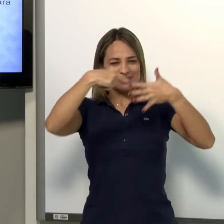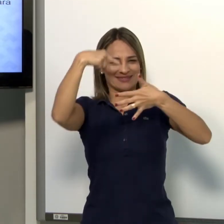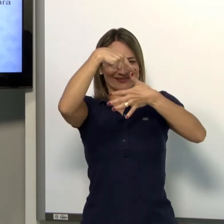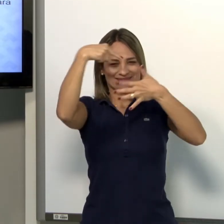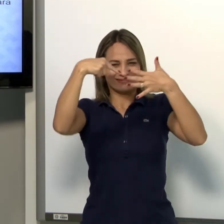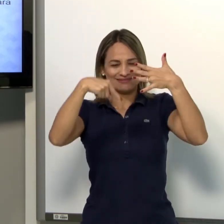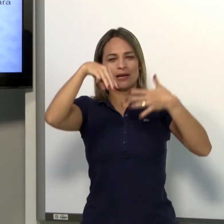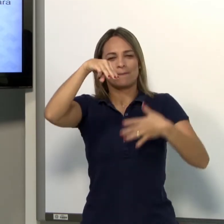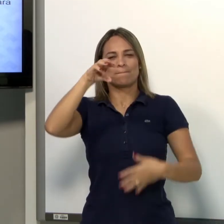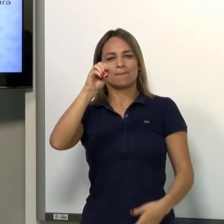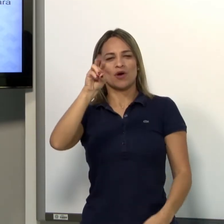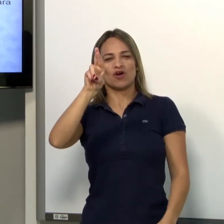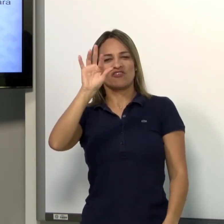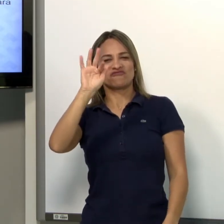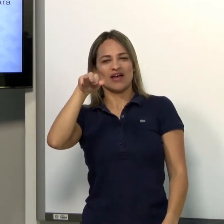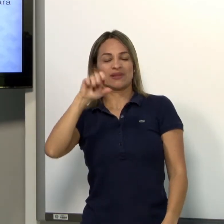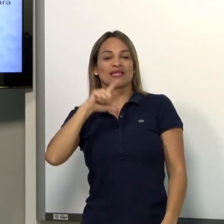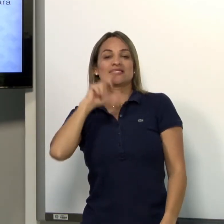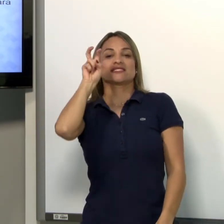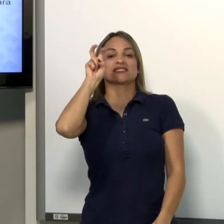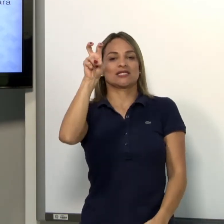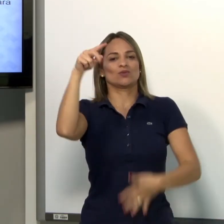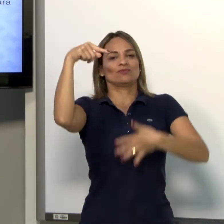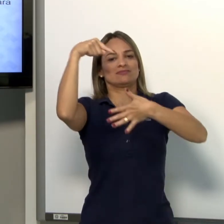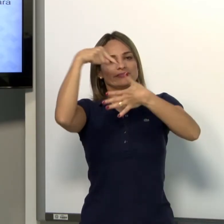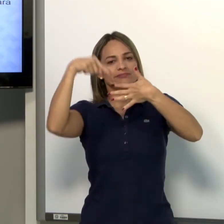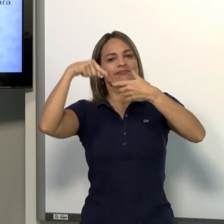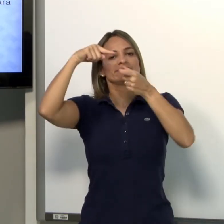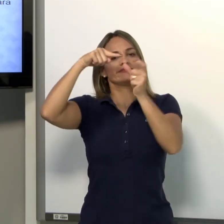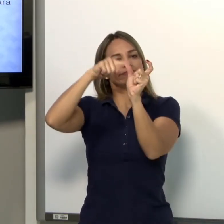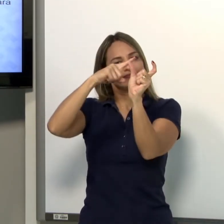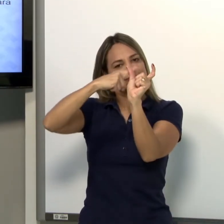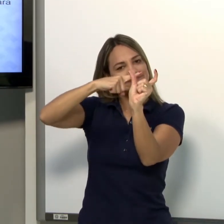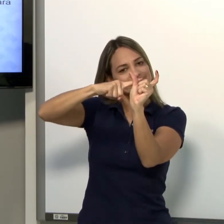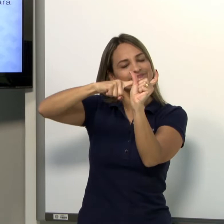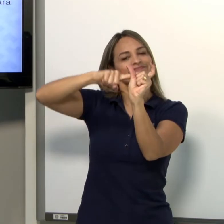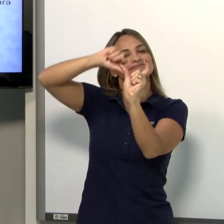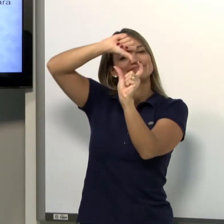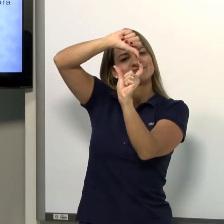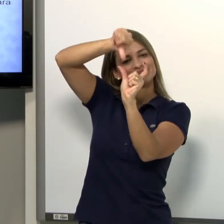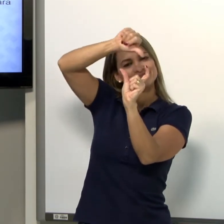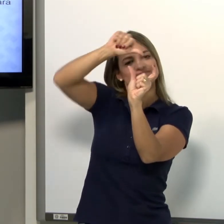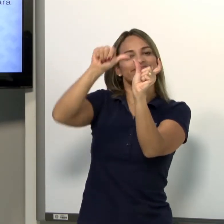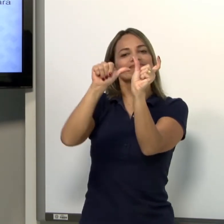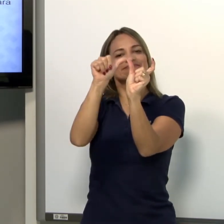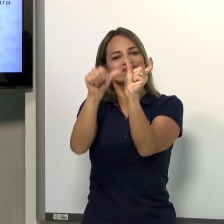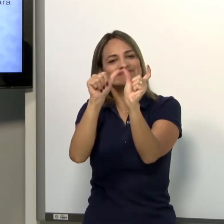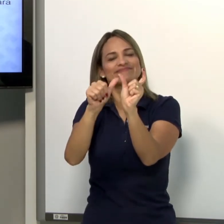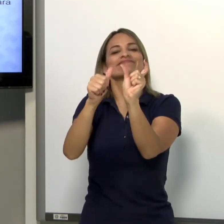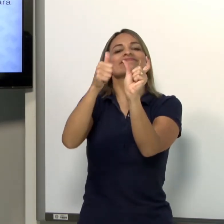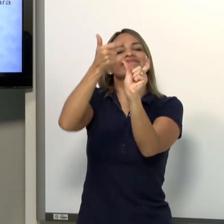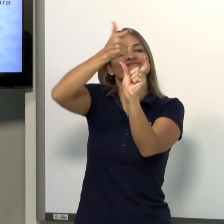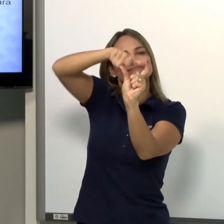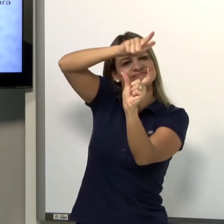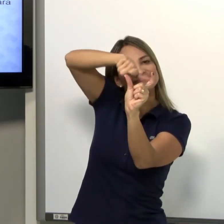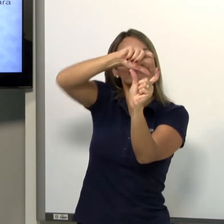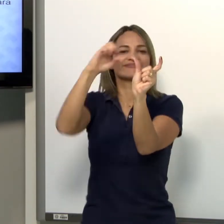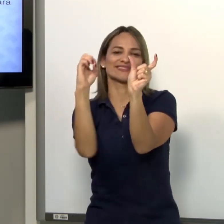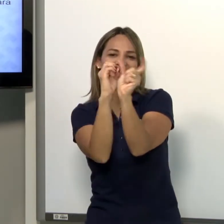reduplicativo e o zero. São cinco tipos. E dentro do contexto, usando a expressão facial, também